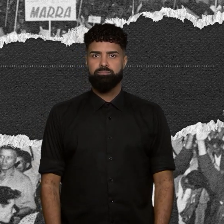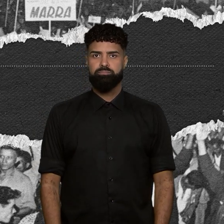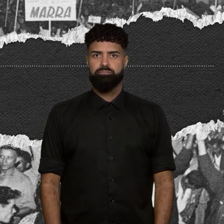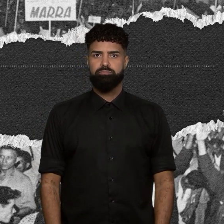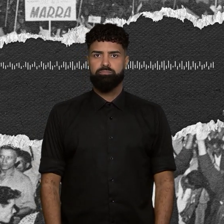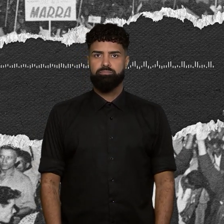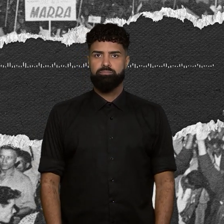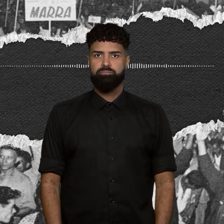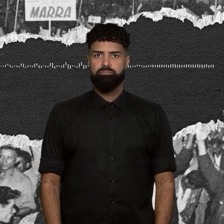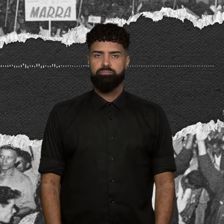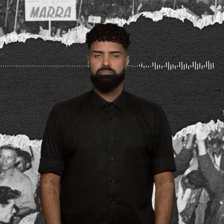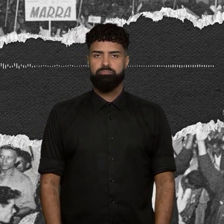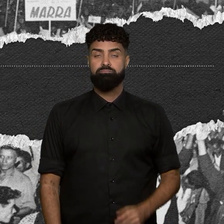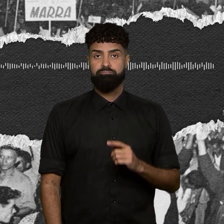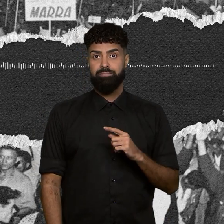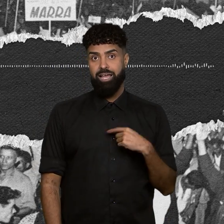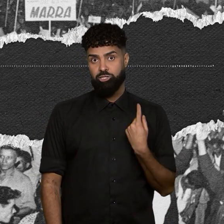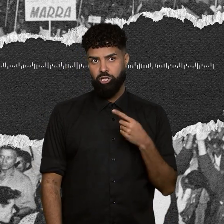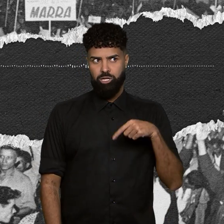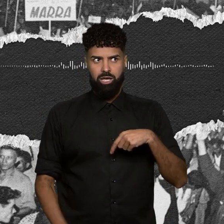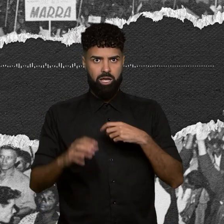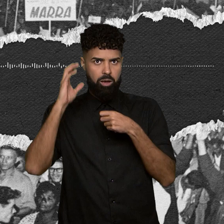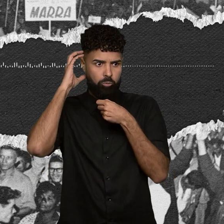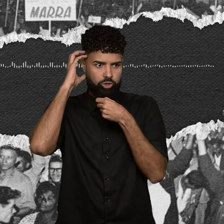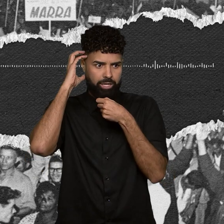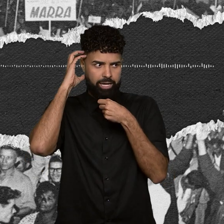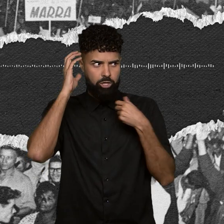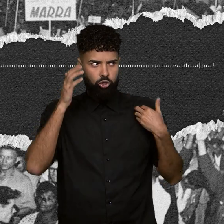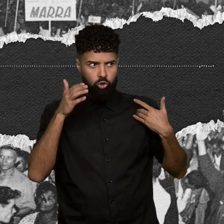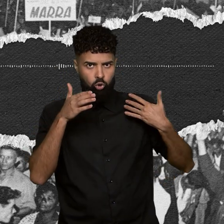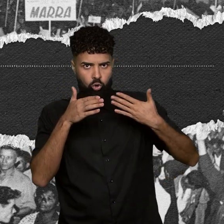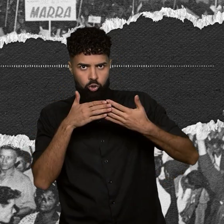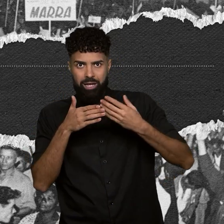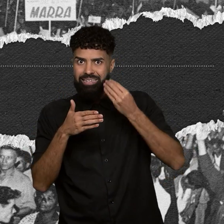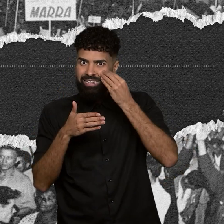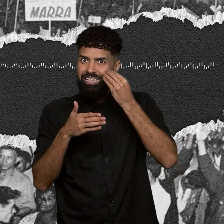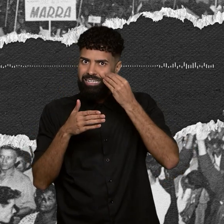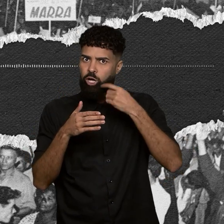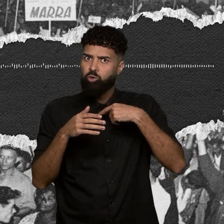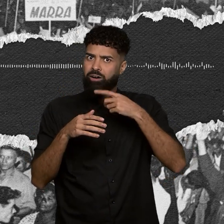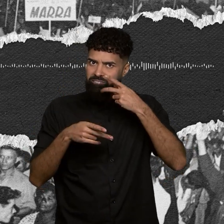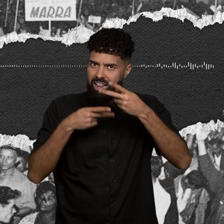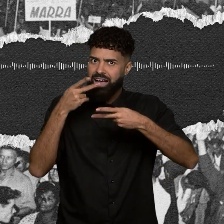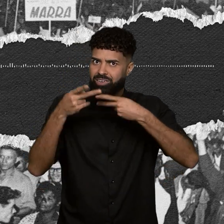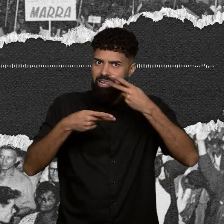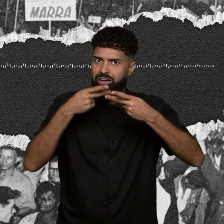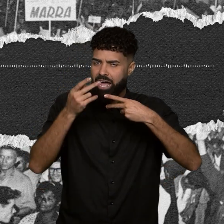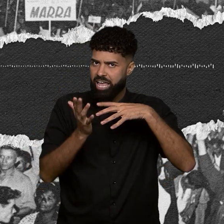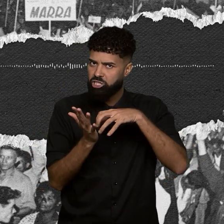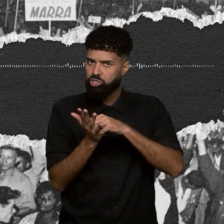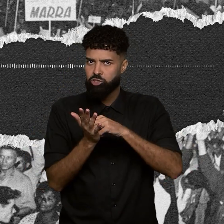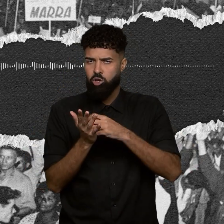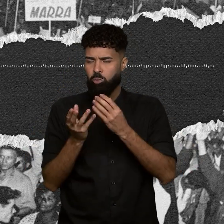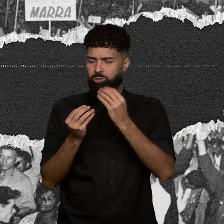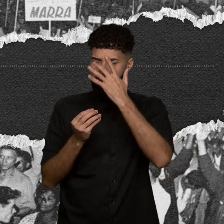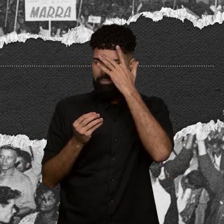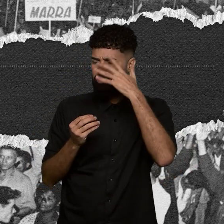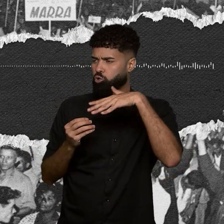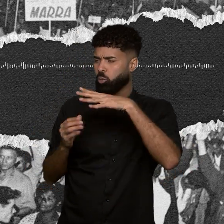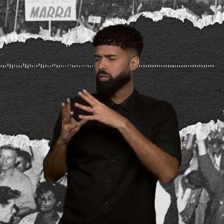E a gente, nesse podcast todo, também está tentando fazer a nossa parte. Muitas pessoas viraram cinzas durante a ditadura, mas a